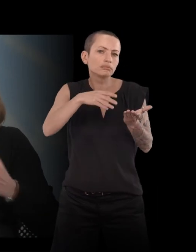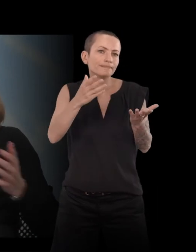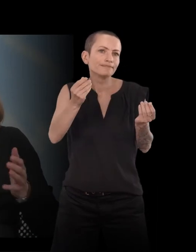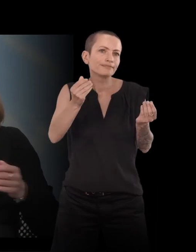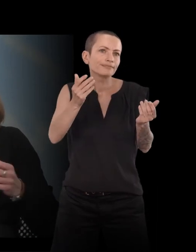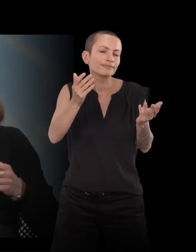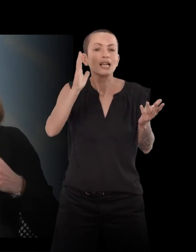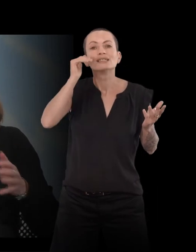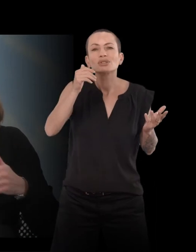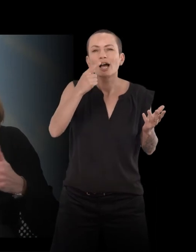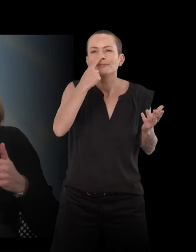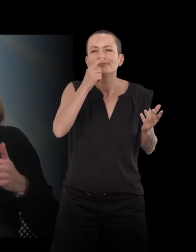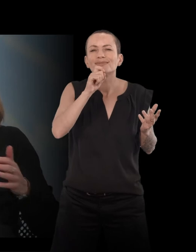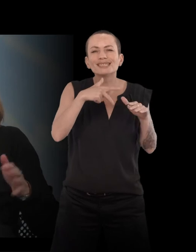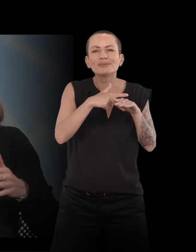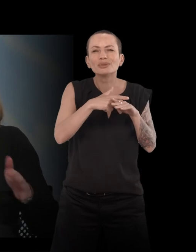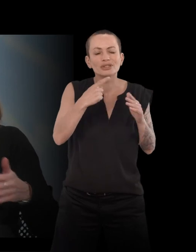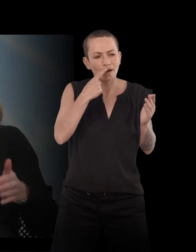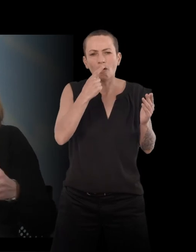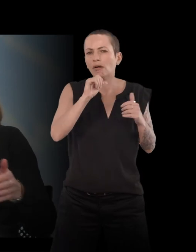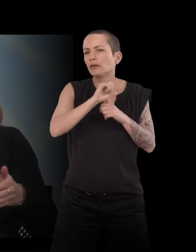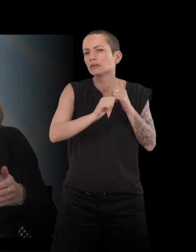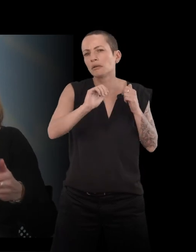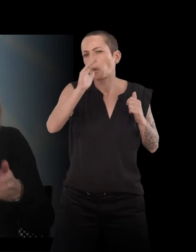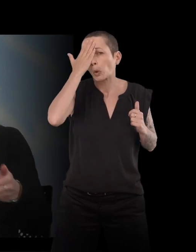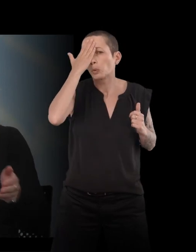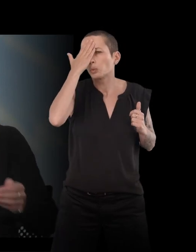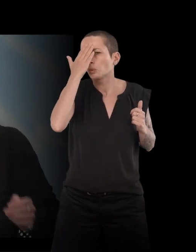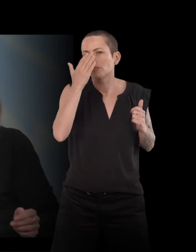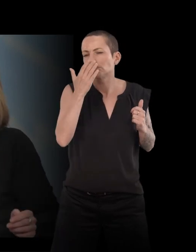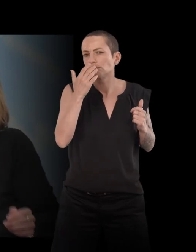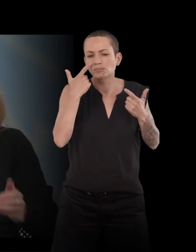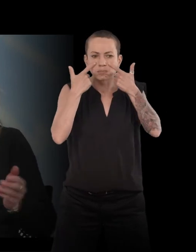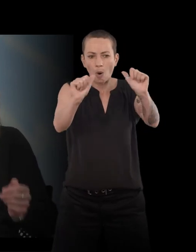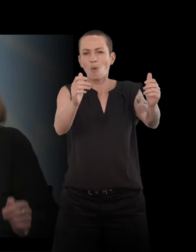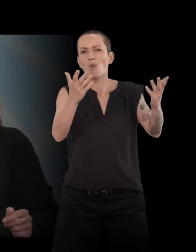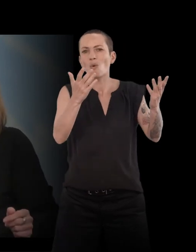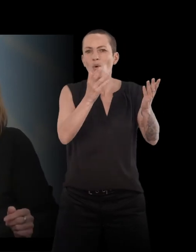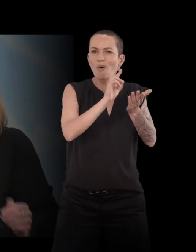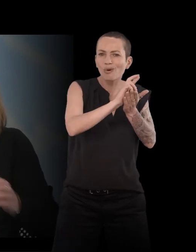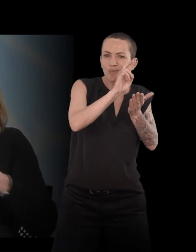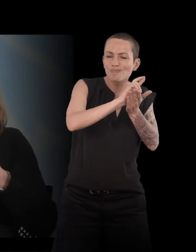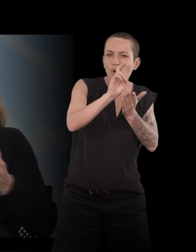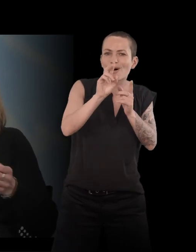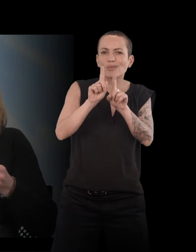reconnaît, parce qu'elle se reconnaît entre vos romans et aussi, par l'instant, la vie n pas sûre. C-à que